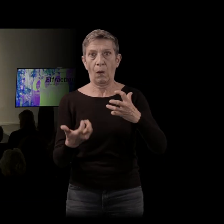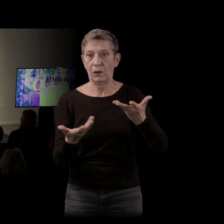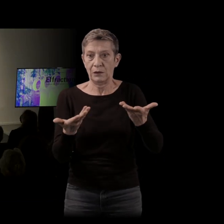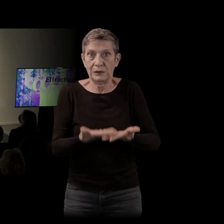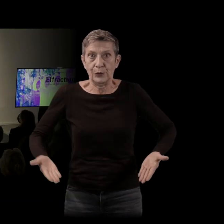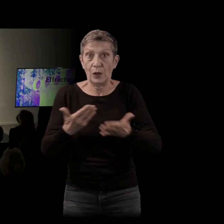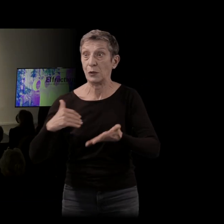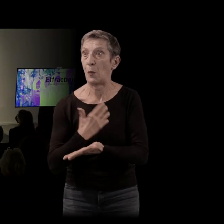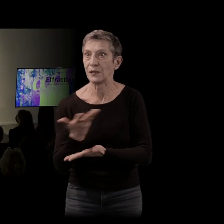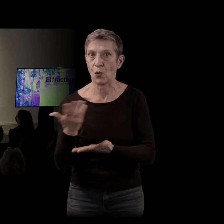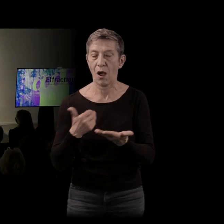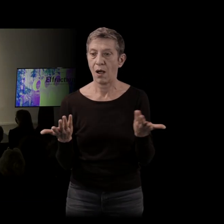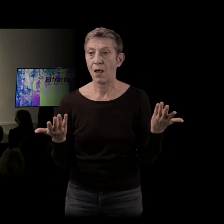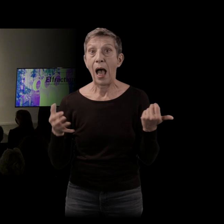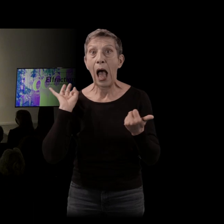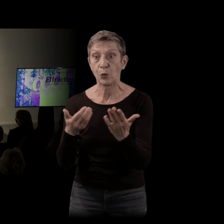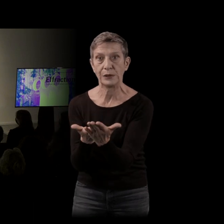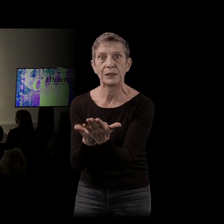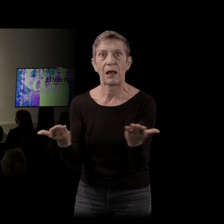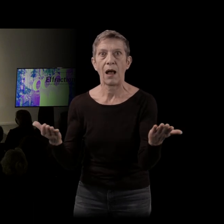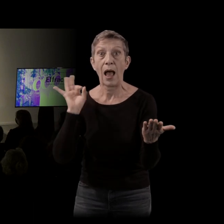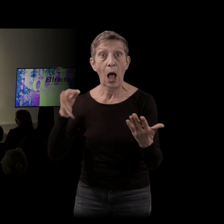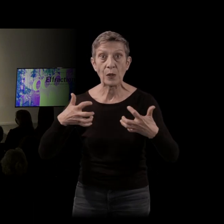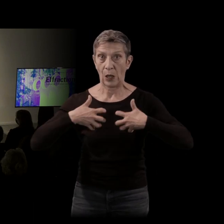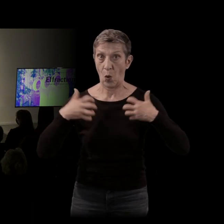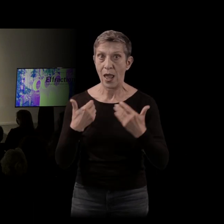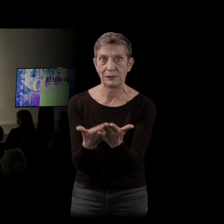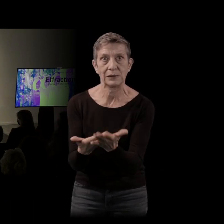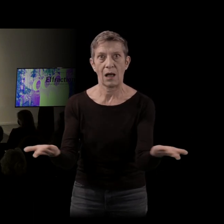passe ? Ah ben ouais, en fait, c ces villas, la colère, elle circule comme ça, etc. Donc,